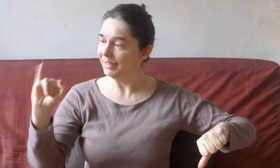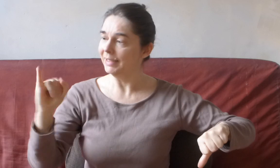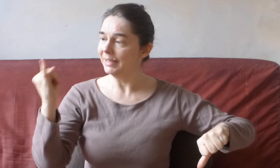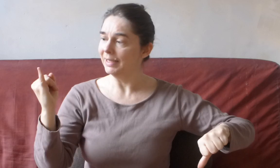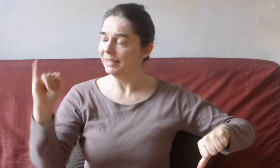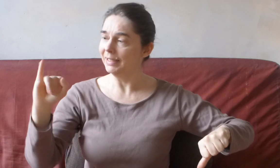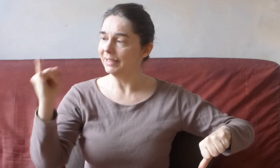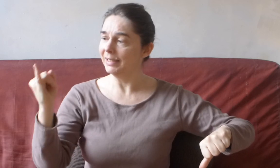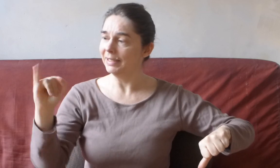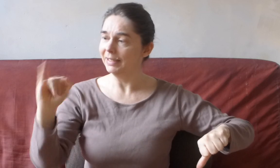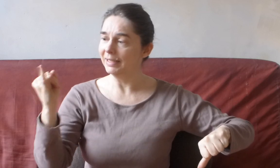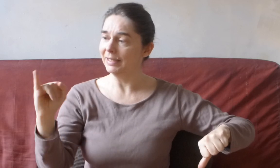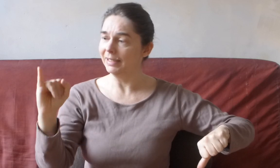Hihihi, hihihi, hihihi.